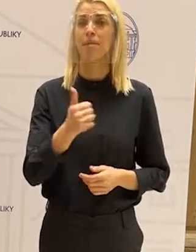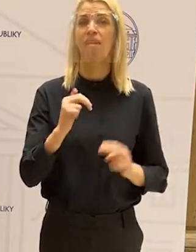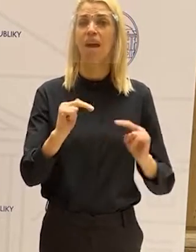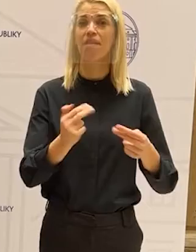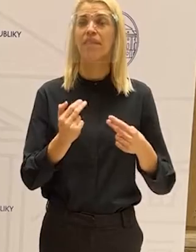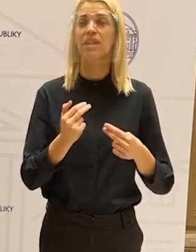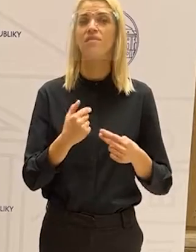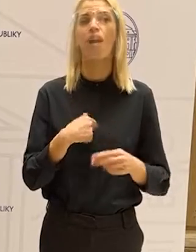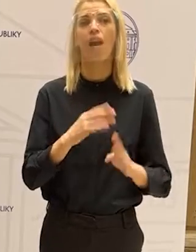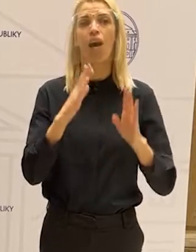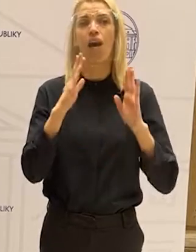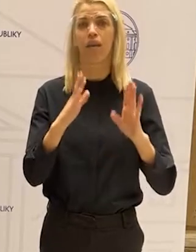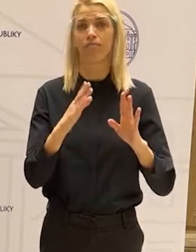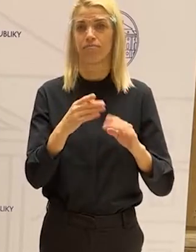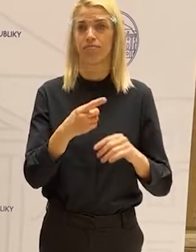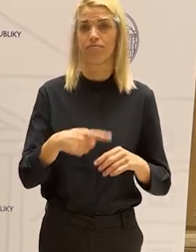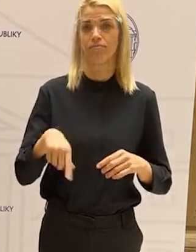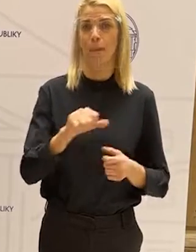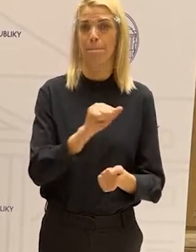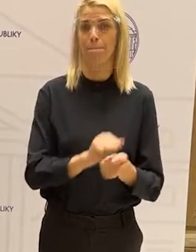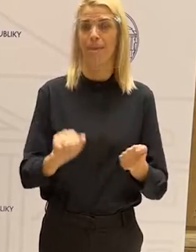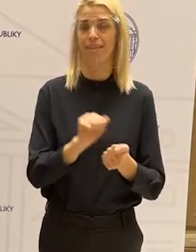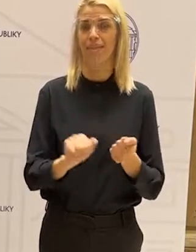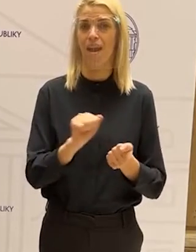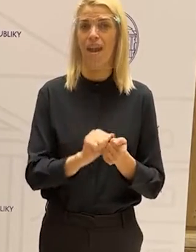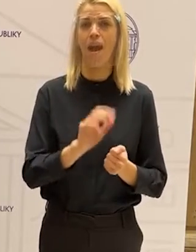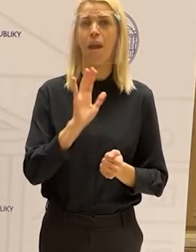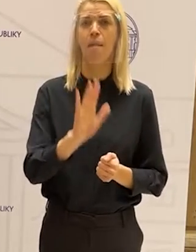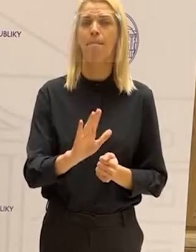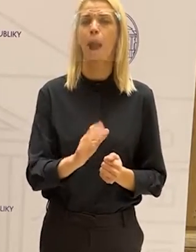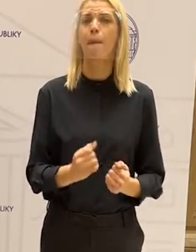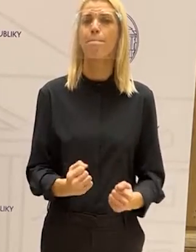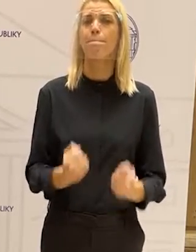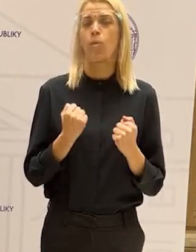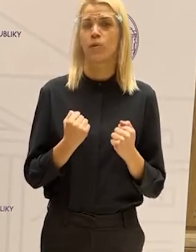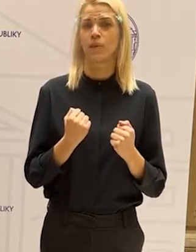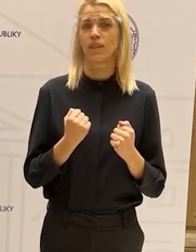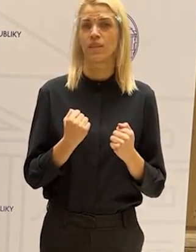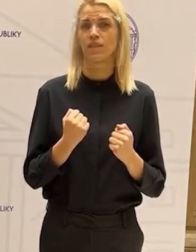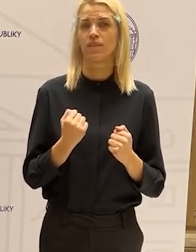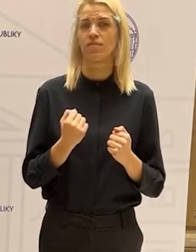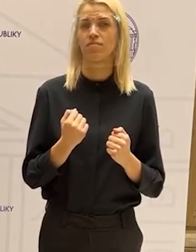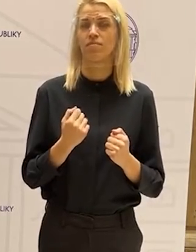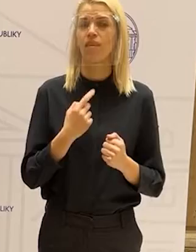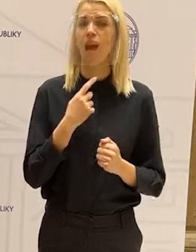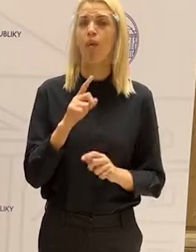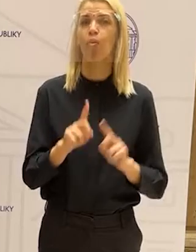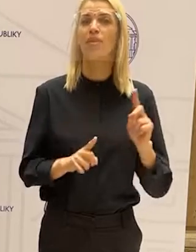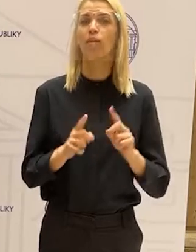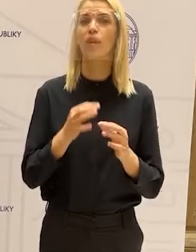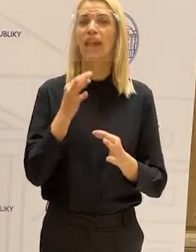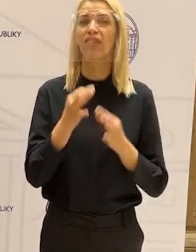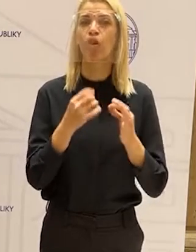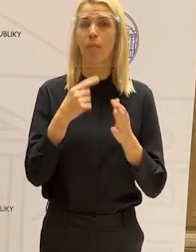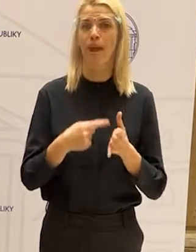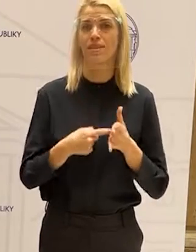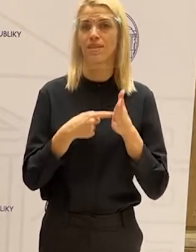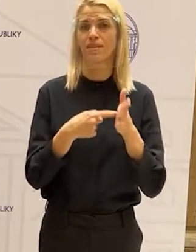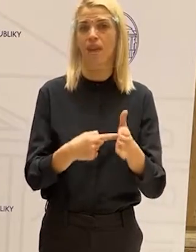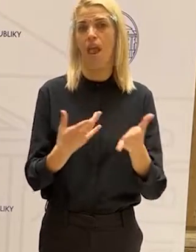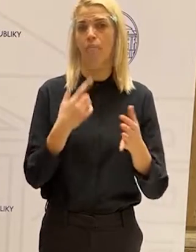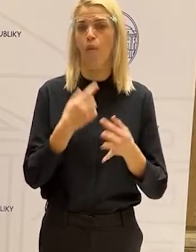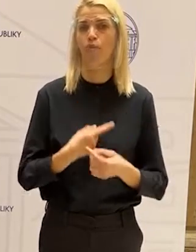výzva je smerovaná predovšetkým ku vám, k médiám. Máte obrovskú mod tomu, ako niektoré informácie prezentujeme.